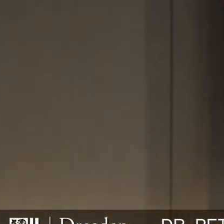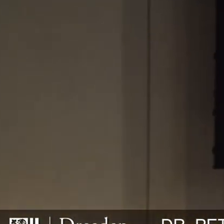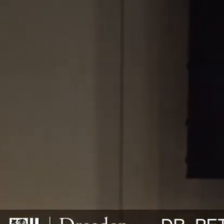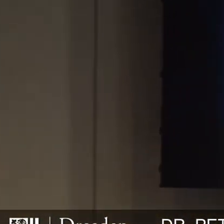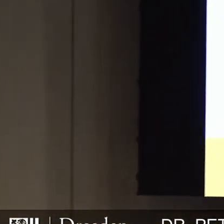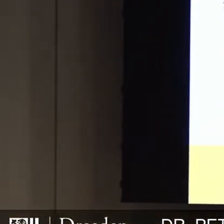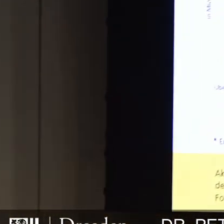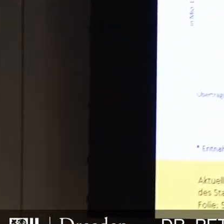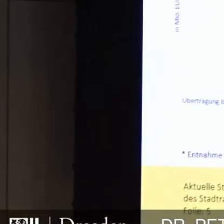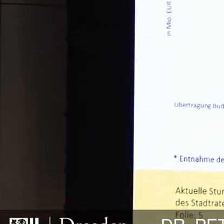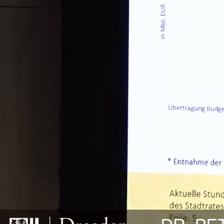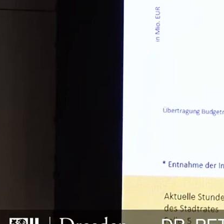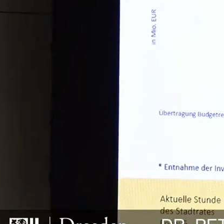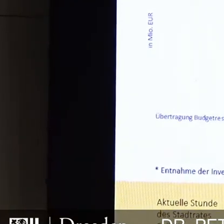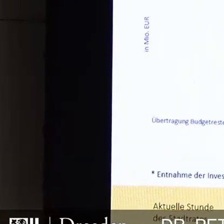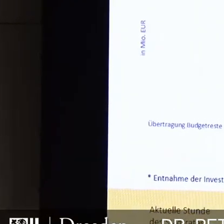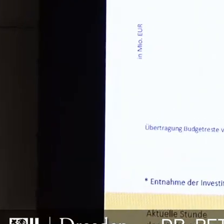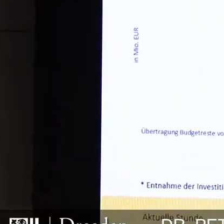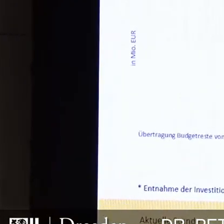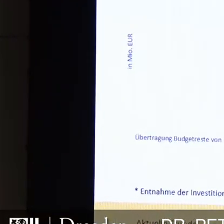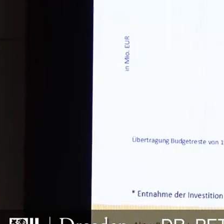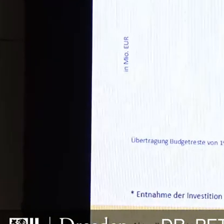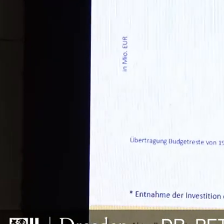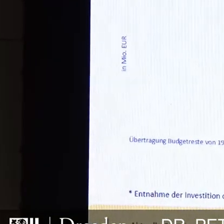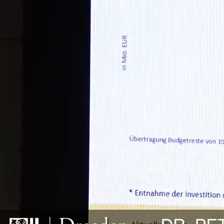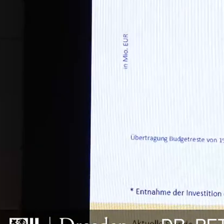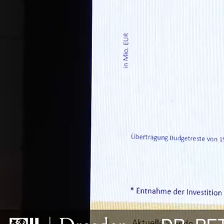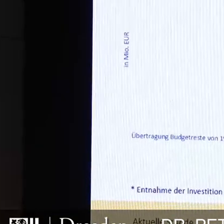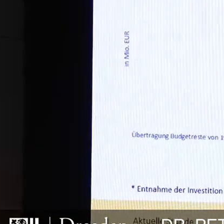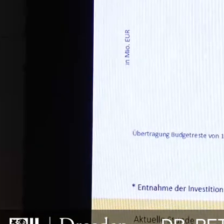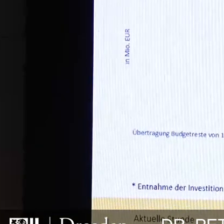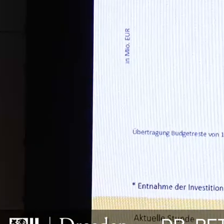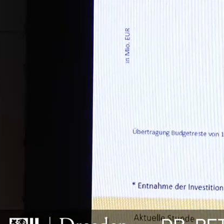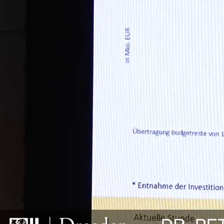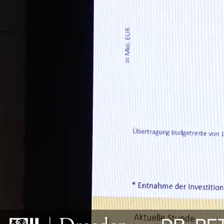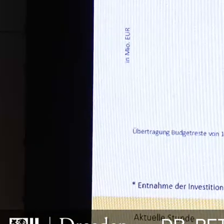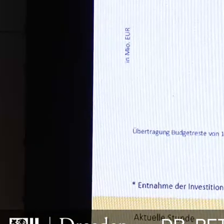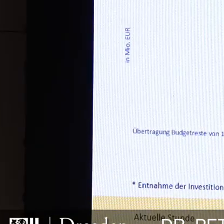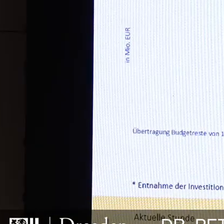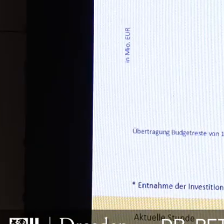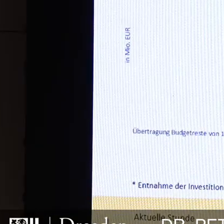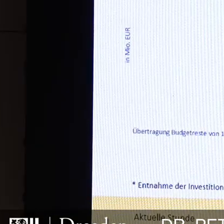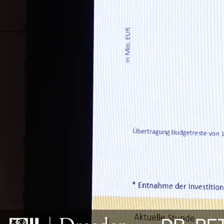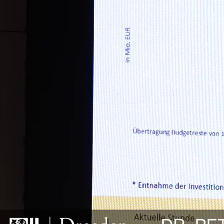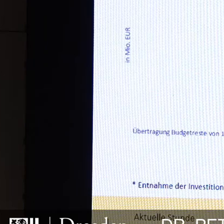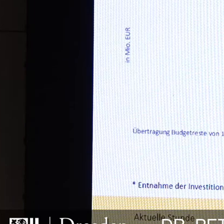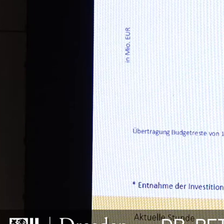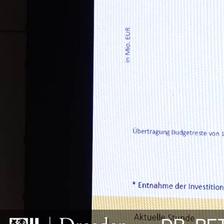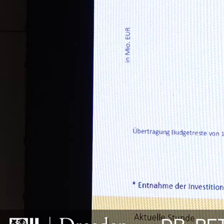abgeschmolzenes Investitionsvolumen bewältigen können im Jahre 2021 und